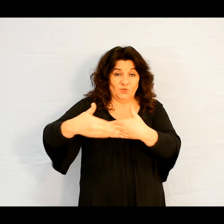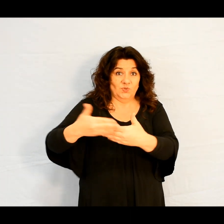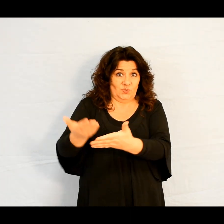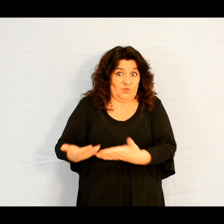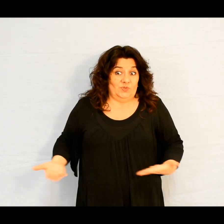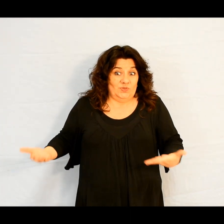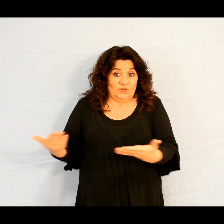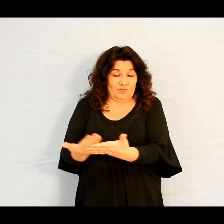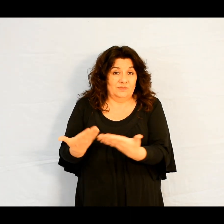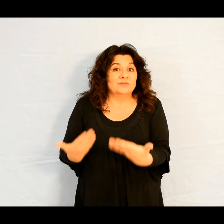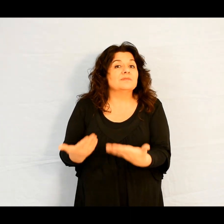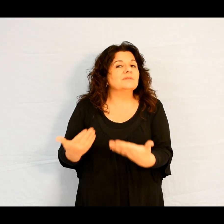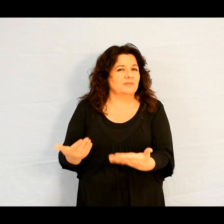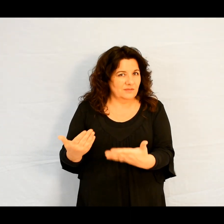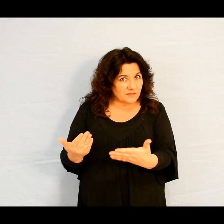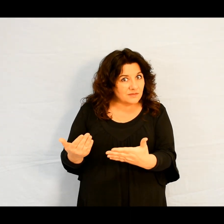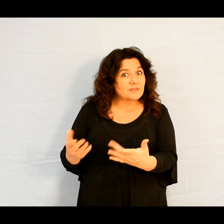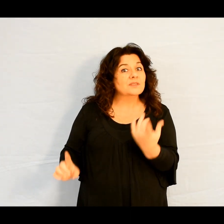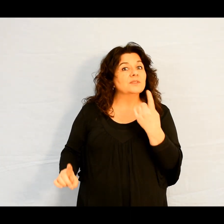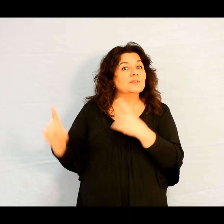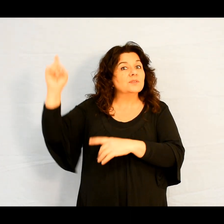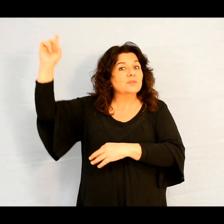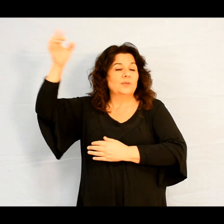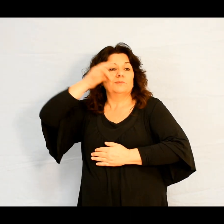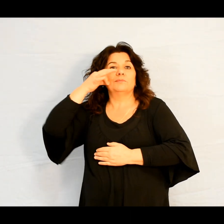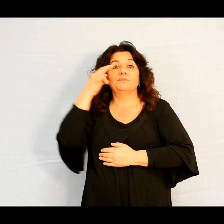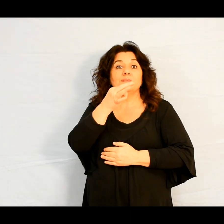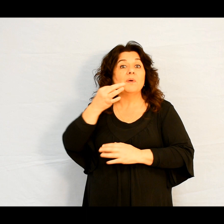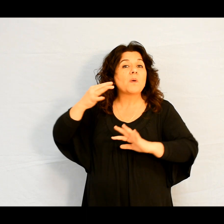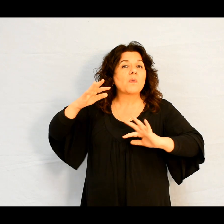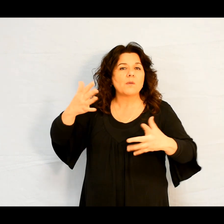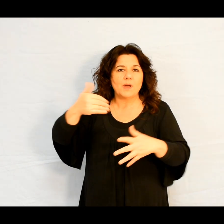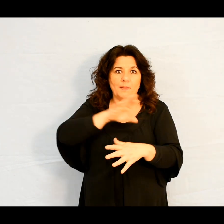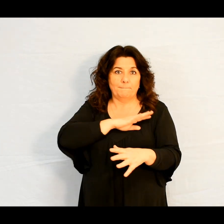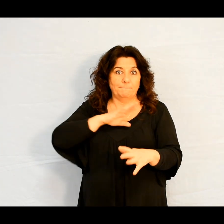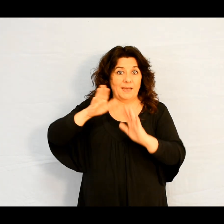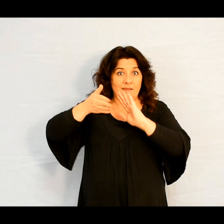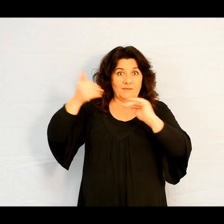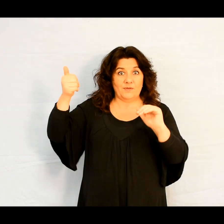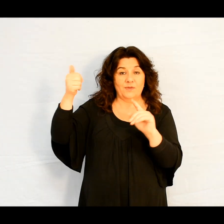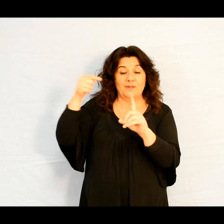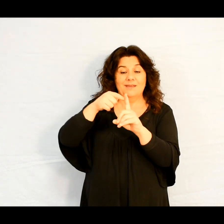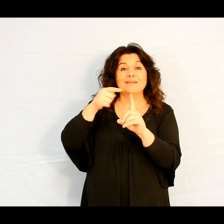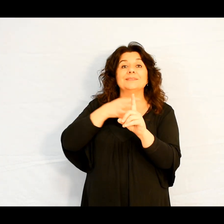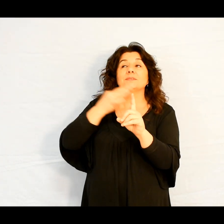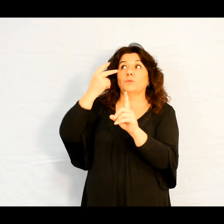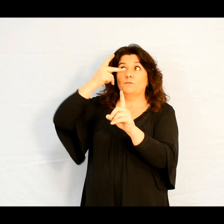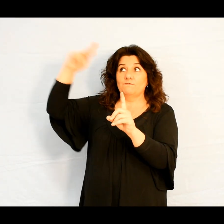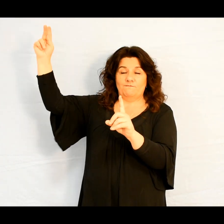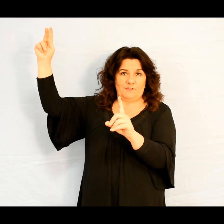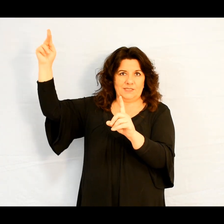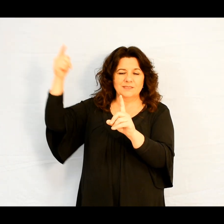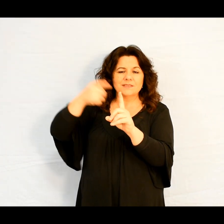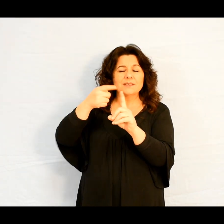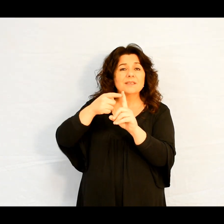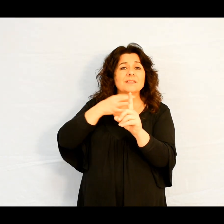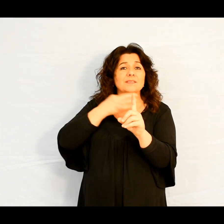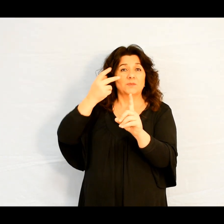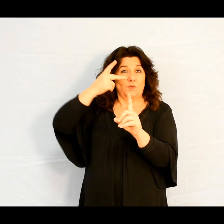il nous a parlé par son Fils qu'il a établi héritier de toutes choses et par qui il a créé le monde.